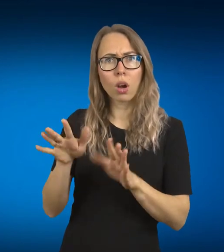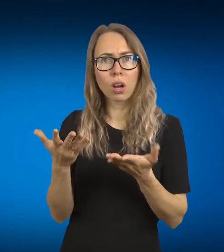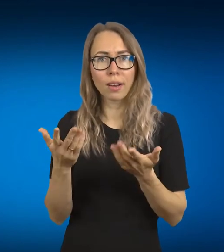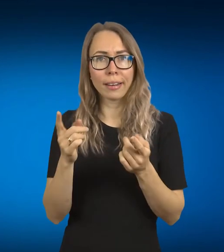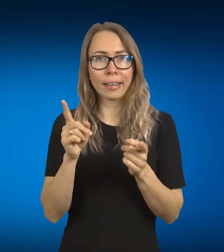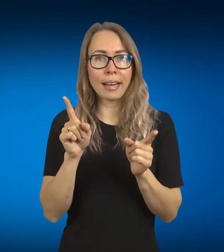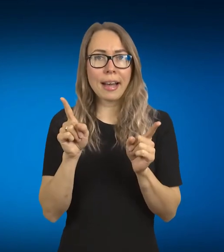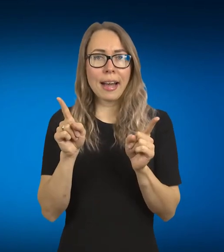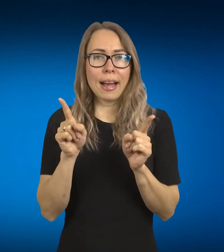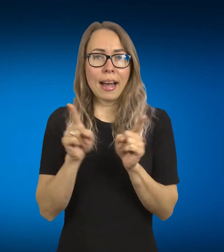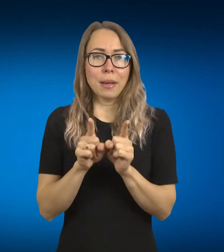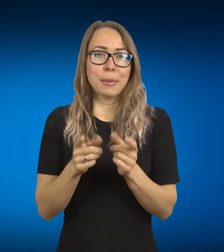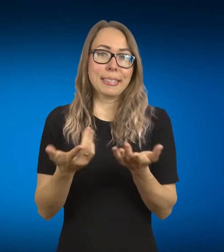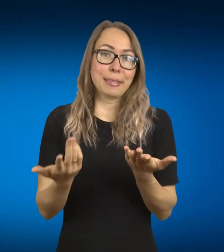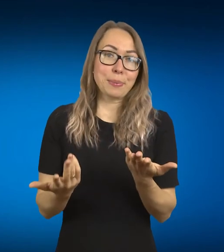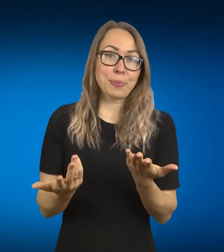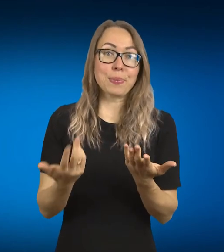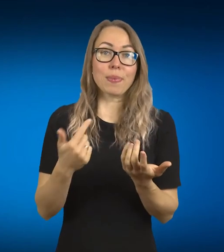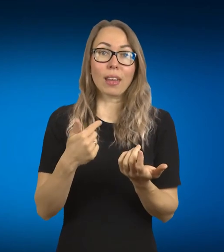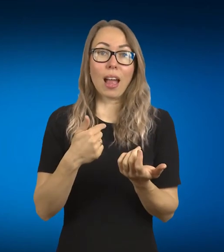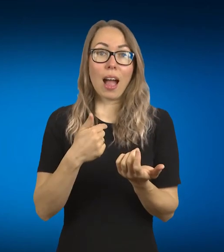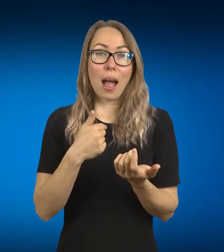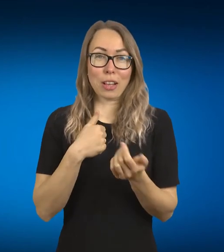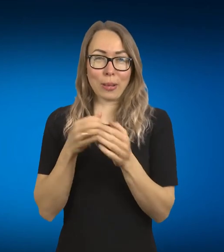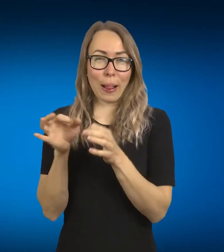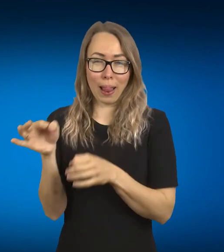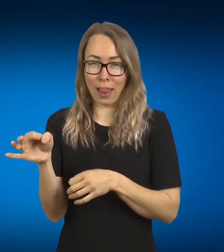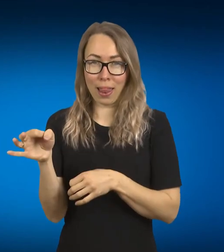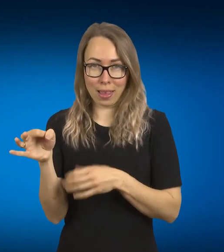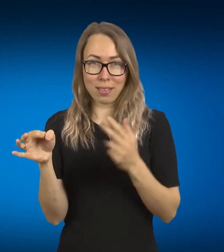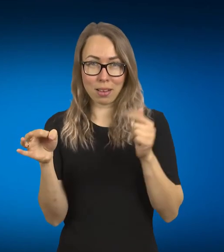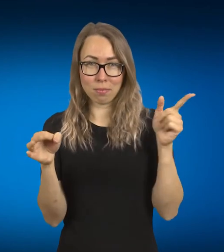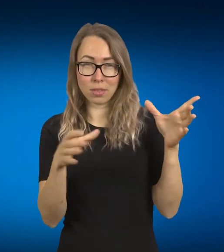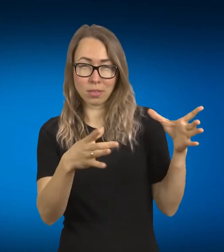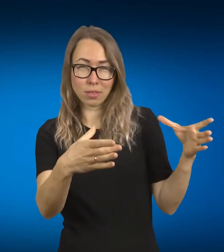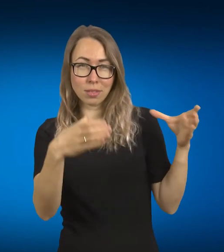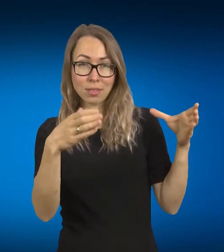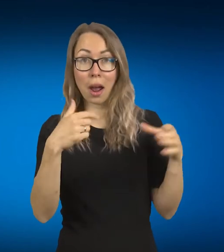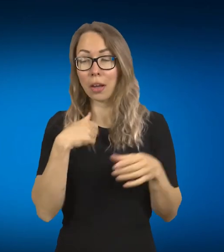galvoje, kad mes esam maži ir mum gal gaunasi dalykai kažkokie greitai padaryti, o kai yra didelė